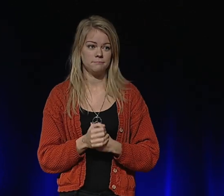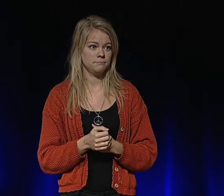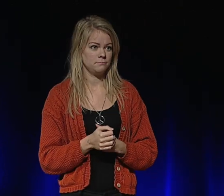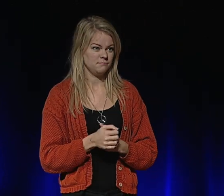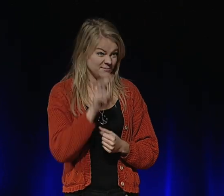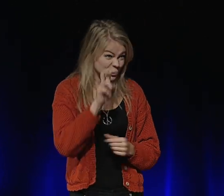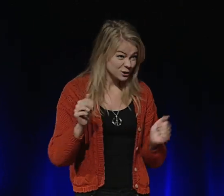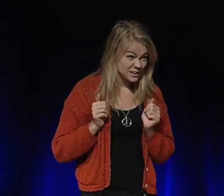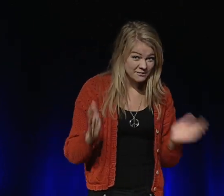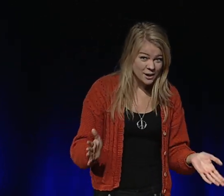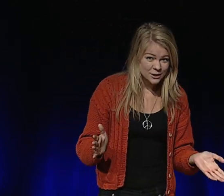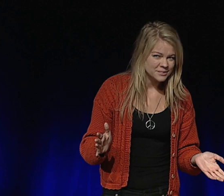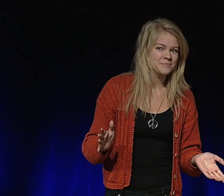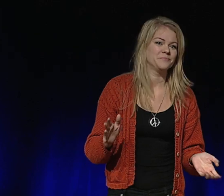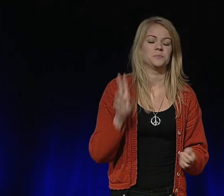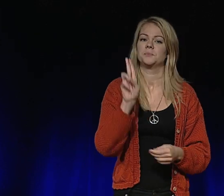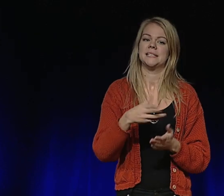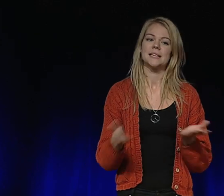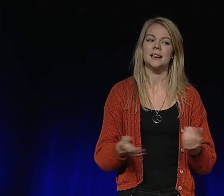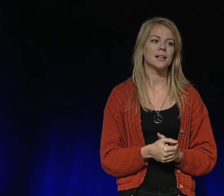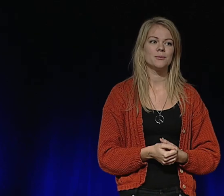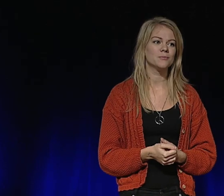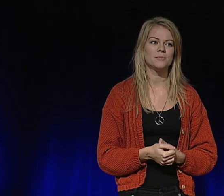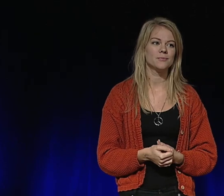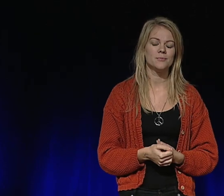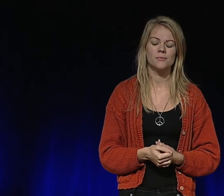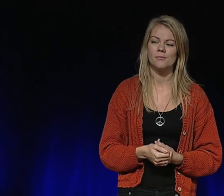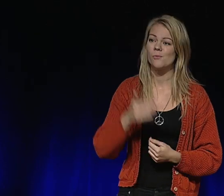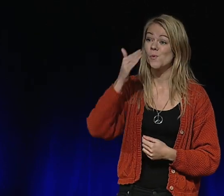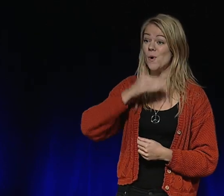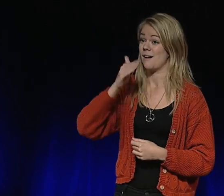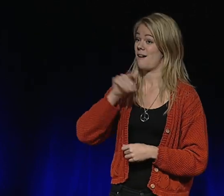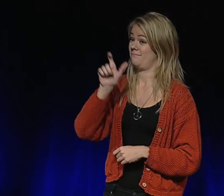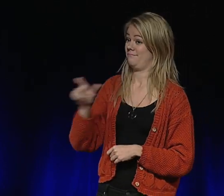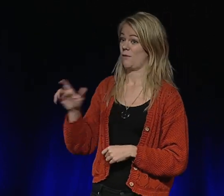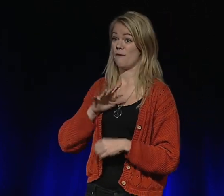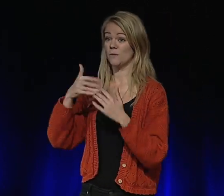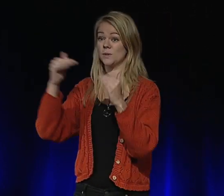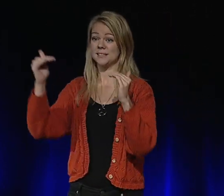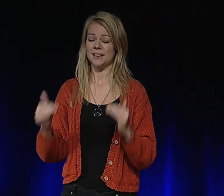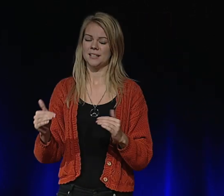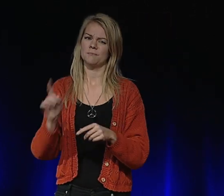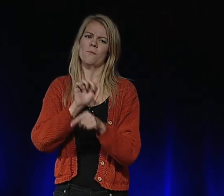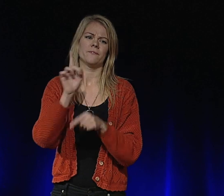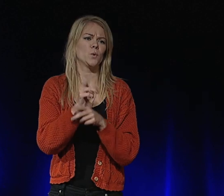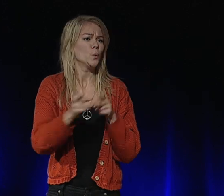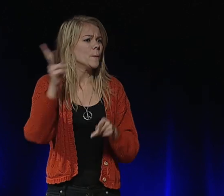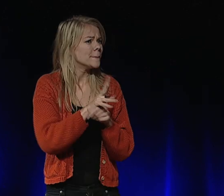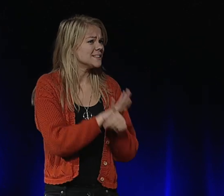som alla andra. Det kan låta självklart, men många gånger är det allt annat än just det. Unga människor med